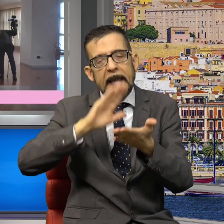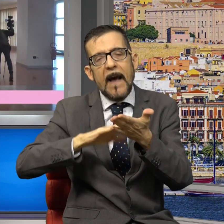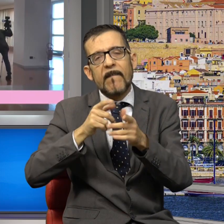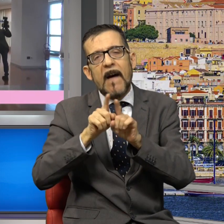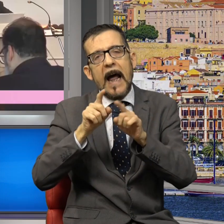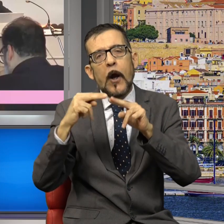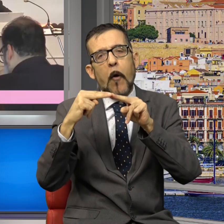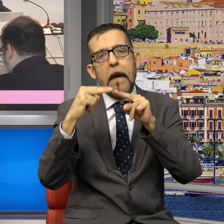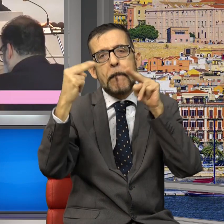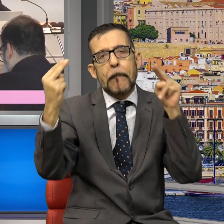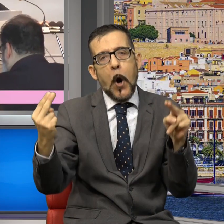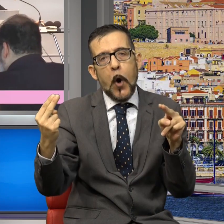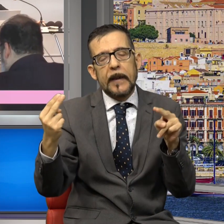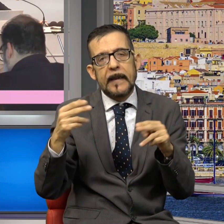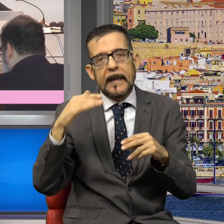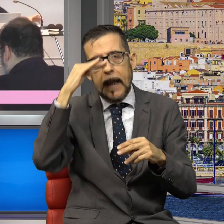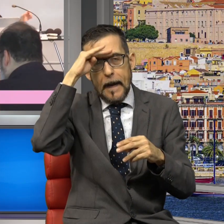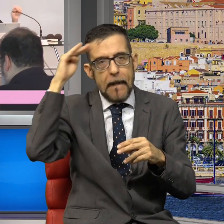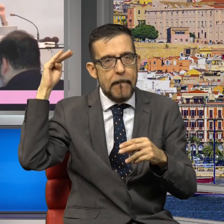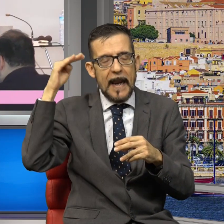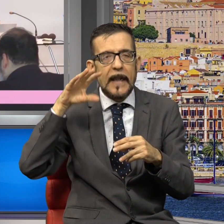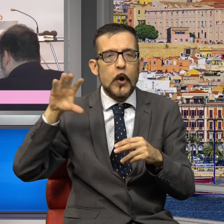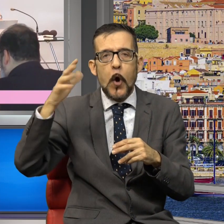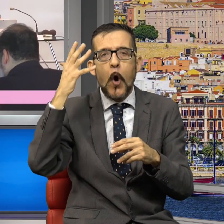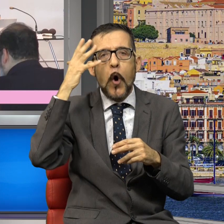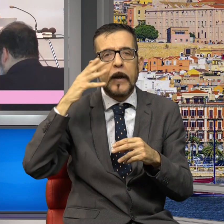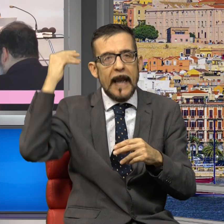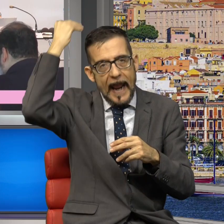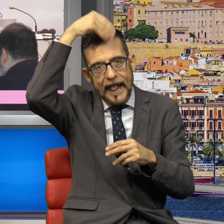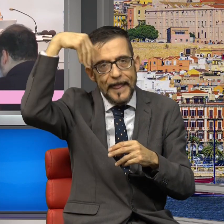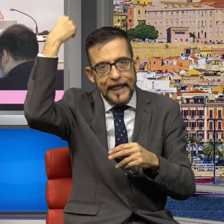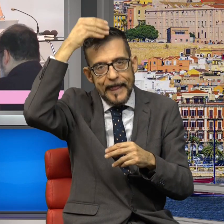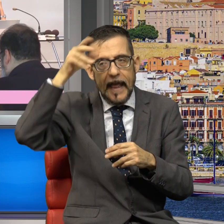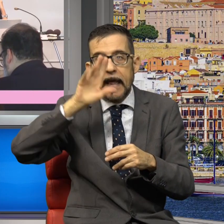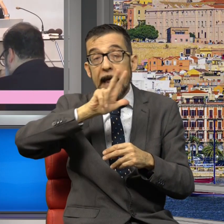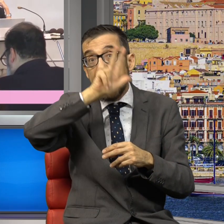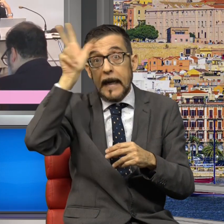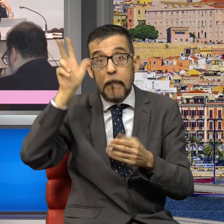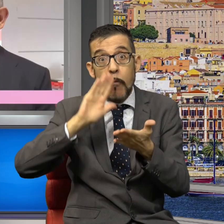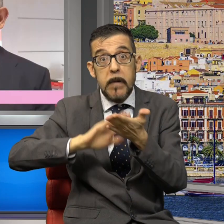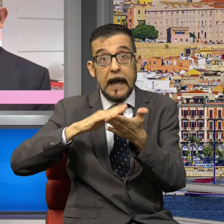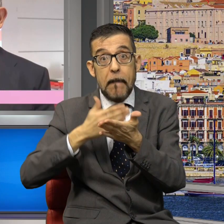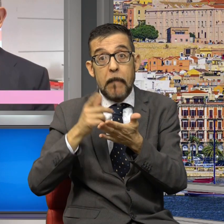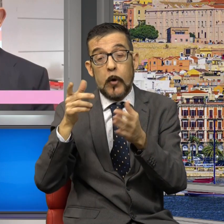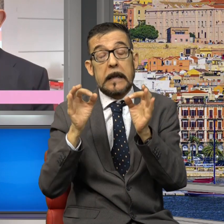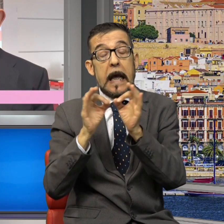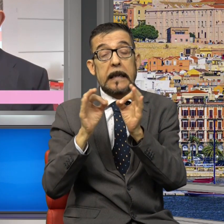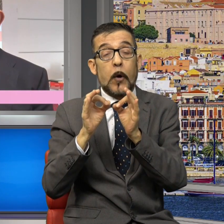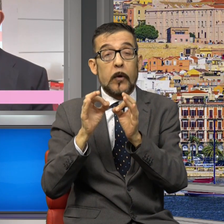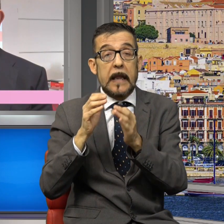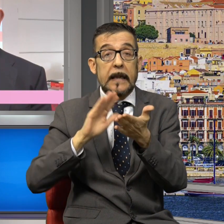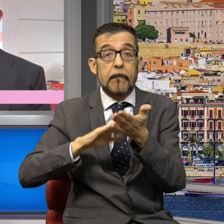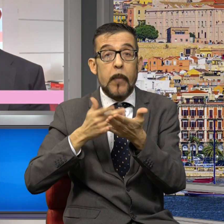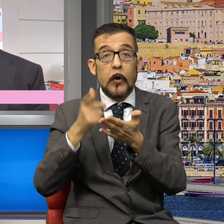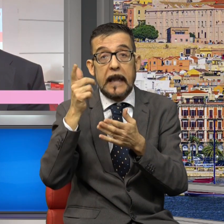più ampia, quella del Medio Oriente. È una Repubblica importante che ha relazioni importanti con l'Unione